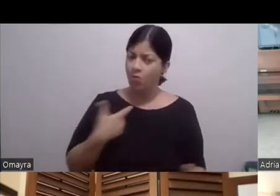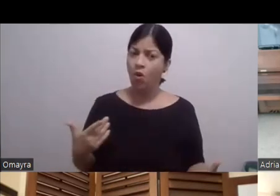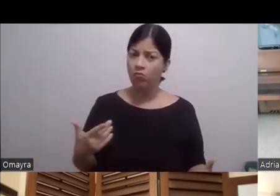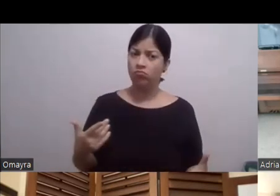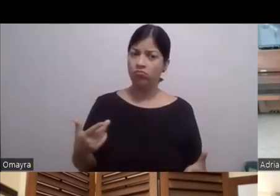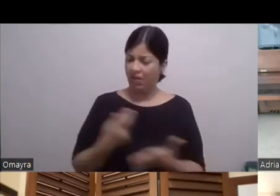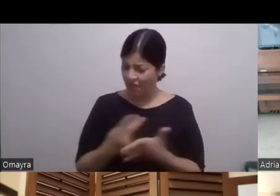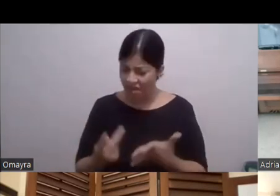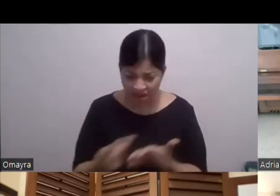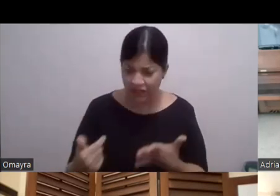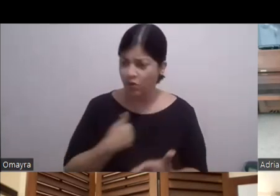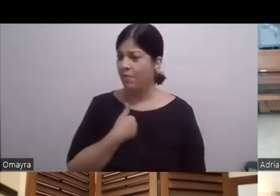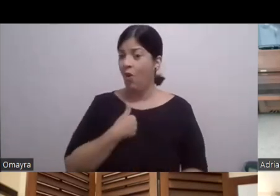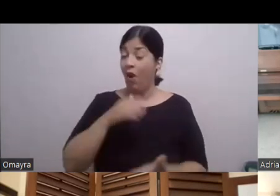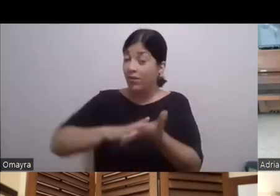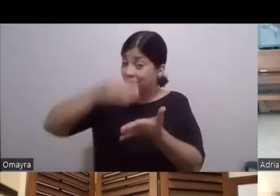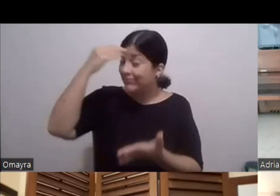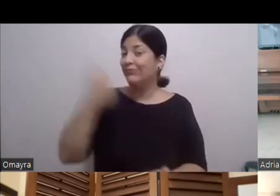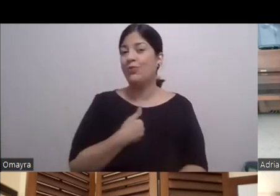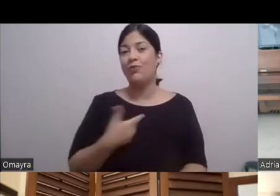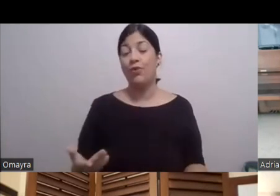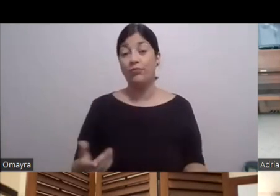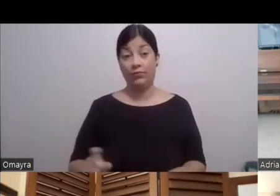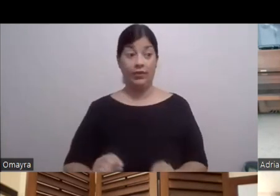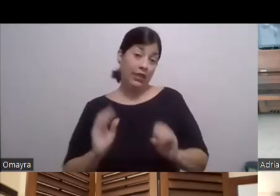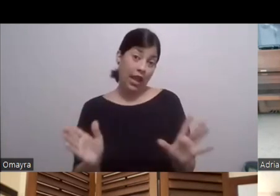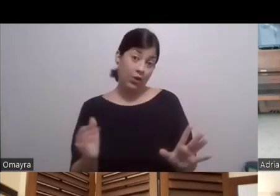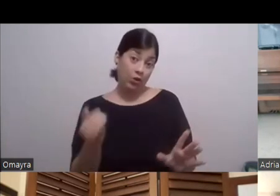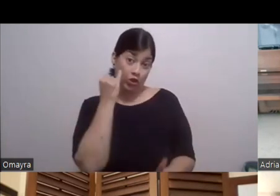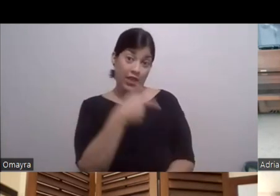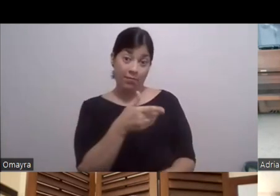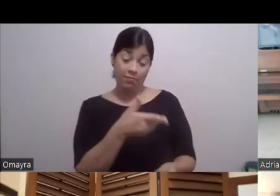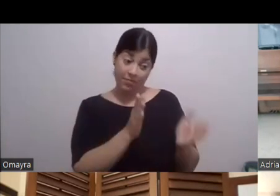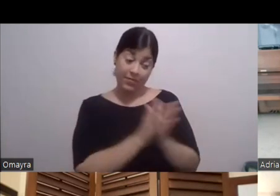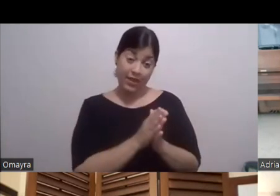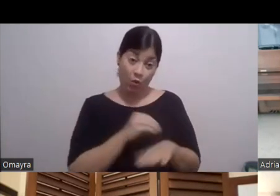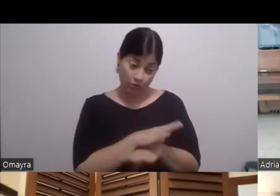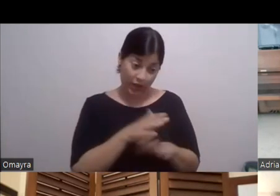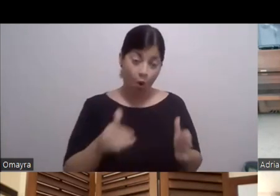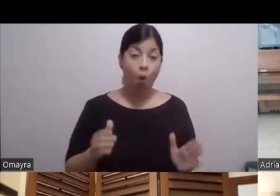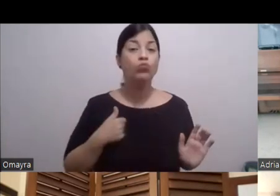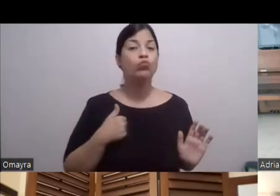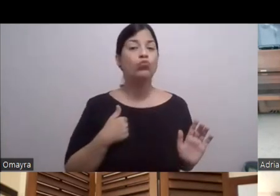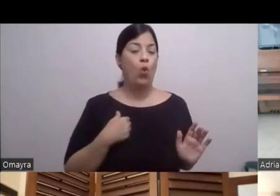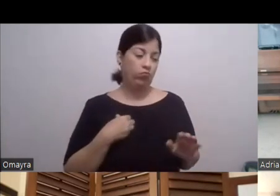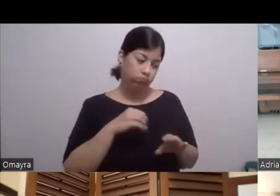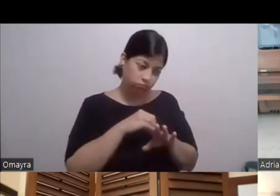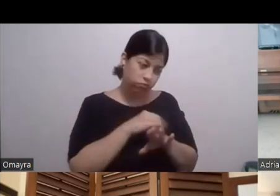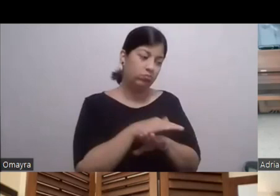aprender No Claro Que cuando él me pide Consejo Pues yo le digo Tan tan tan Y lo llevo Y ya está Y ahí lo dejo